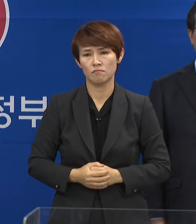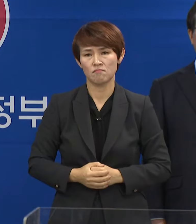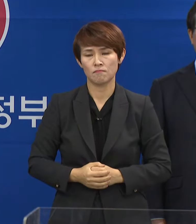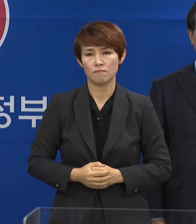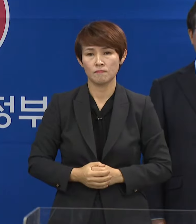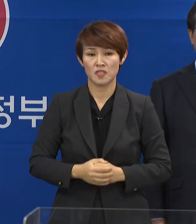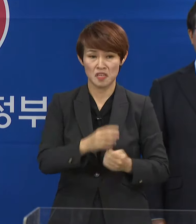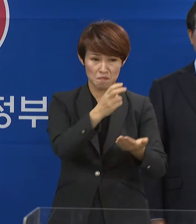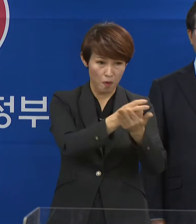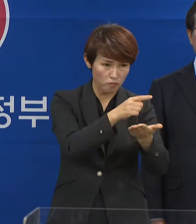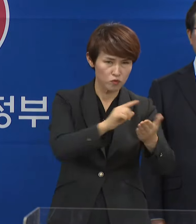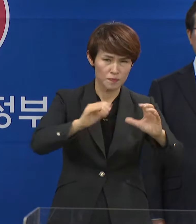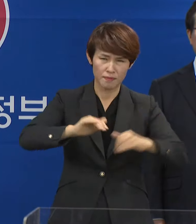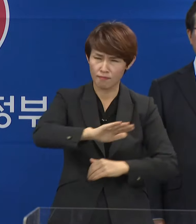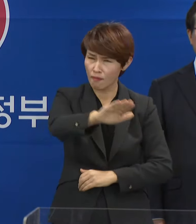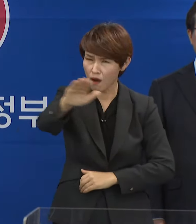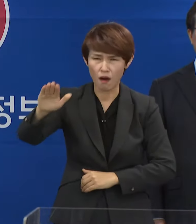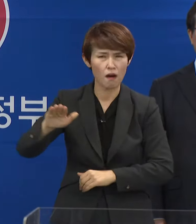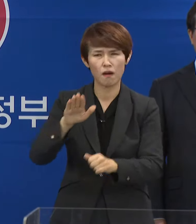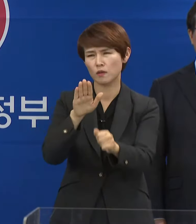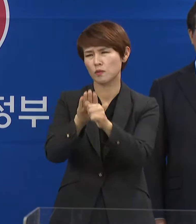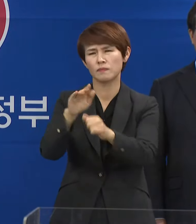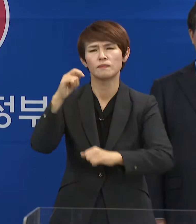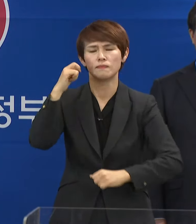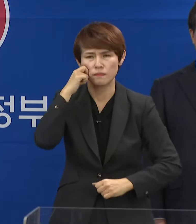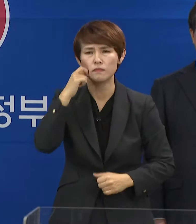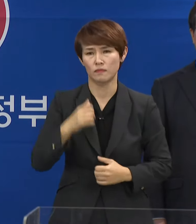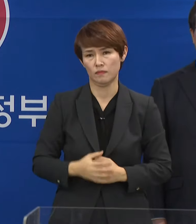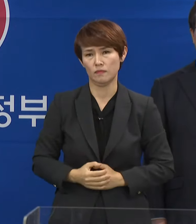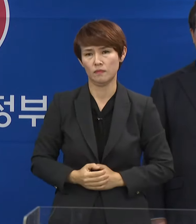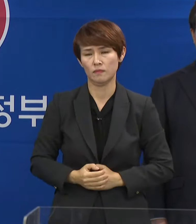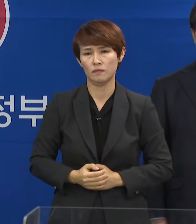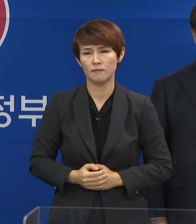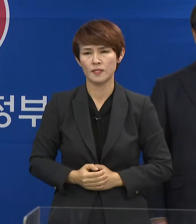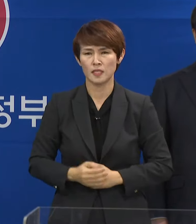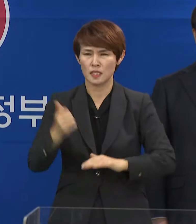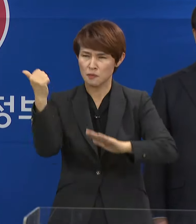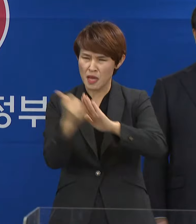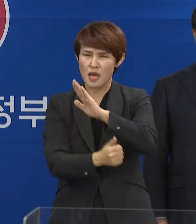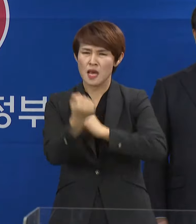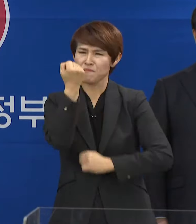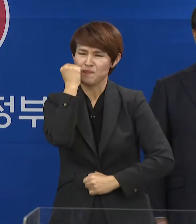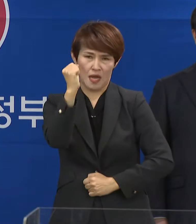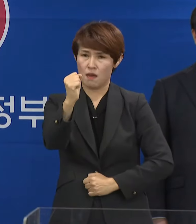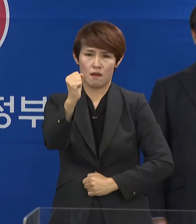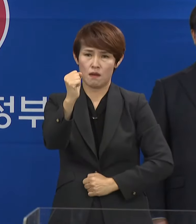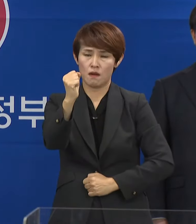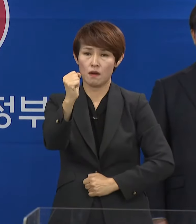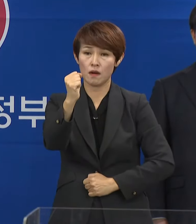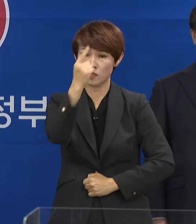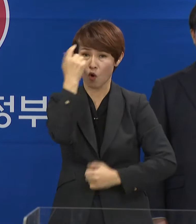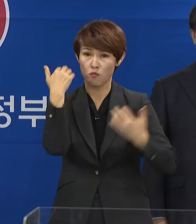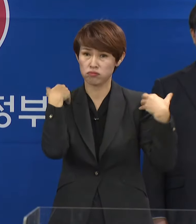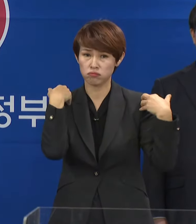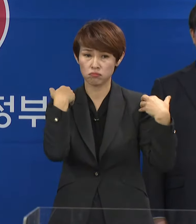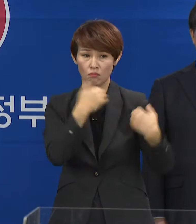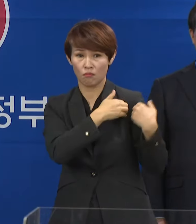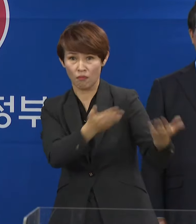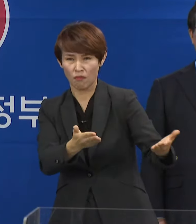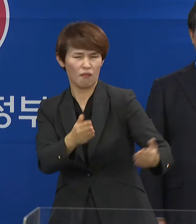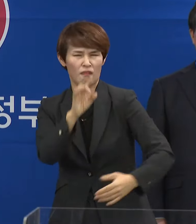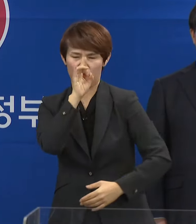개정안은 국민 누구에게도 도움이 되지 못합니다. 실패가 예정된 길로 정부는 참아